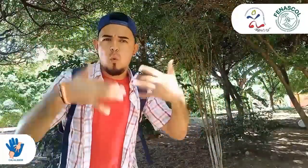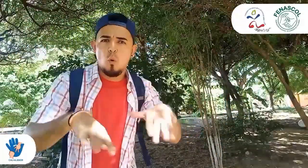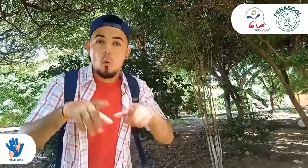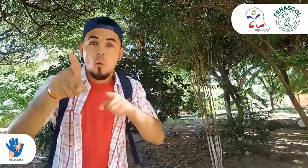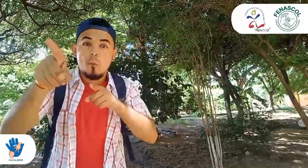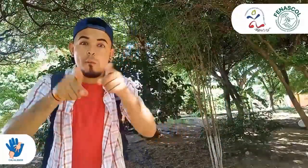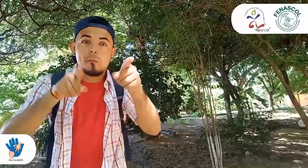¡Wow!